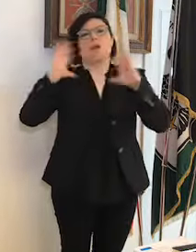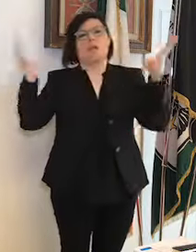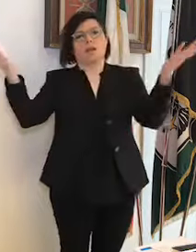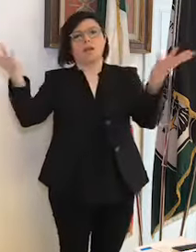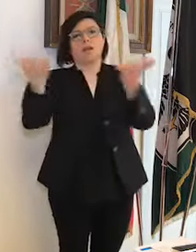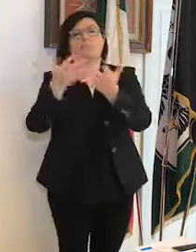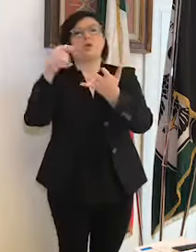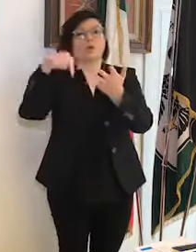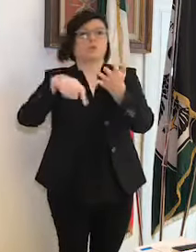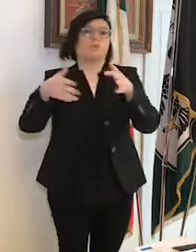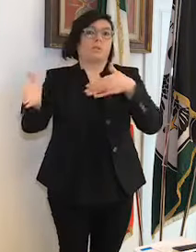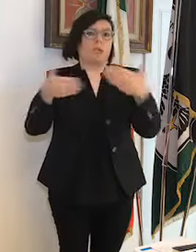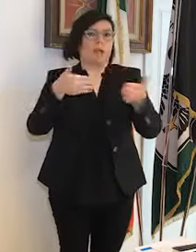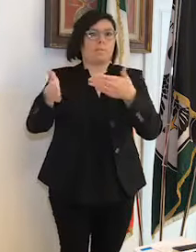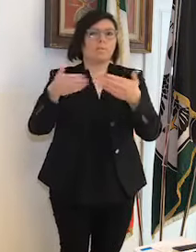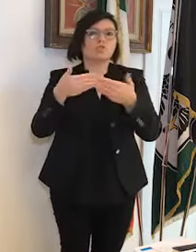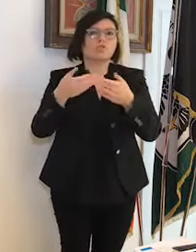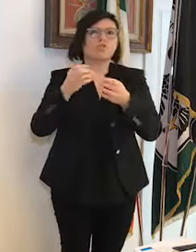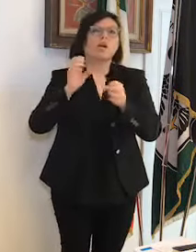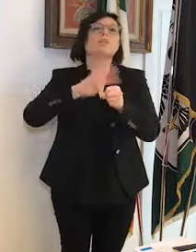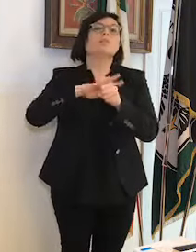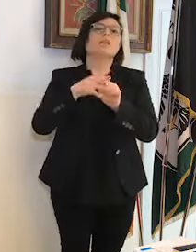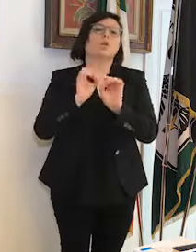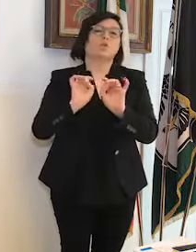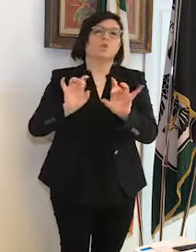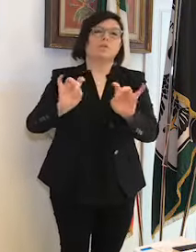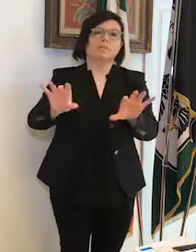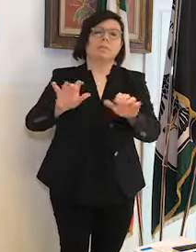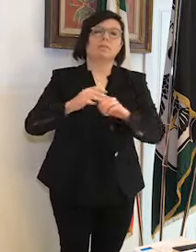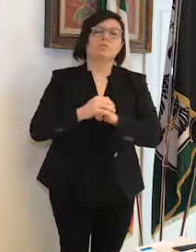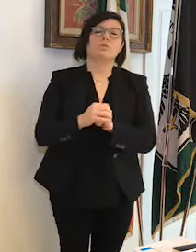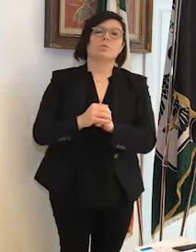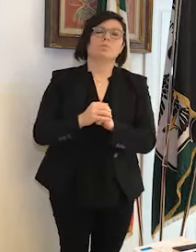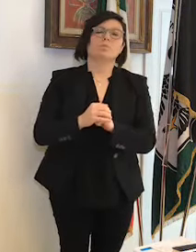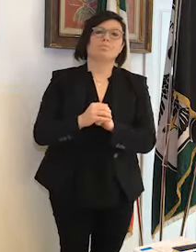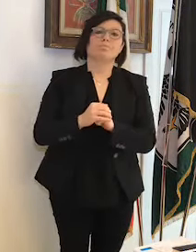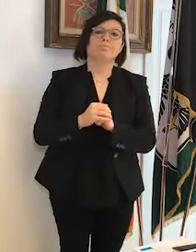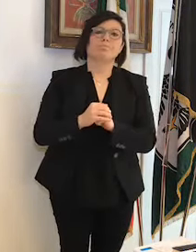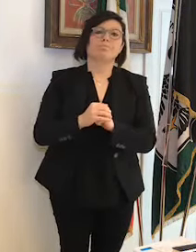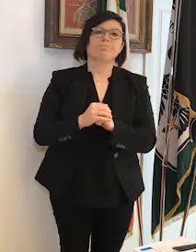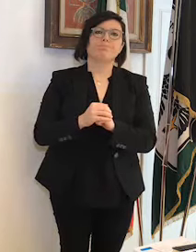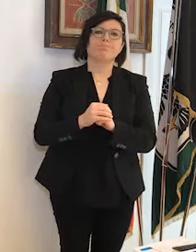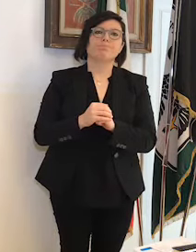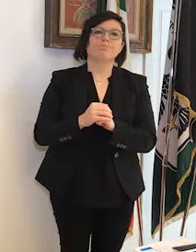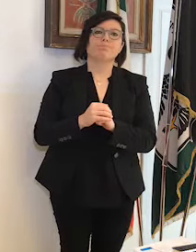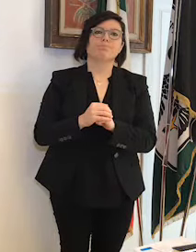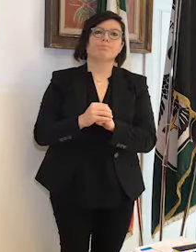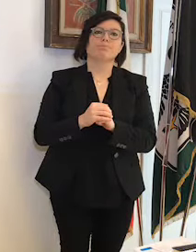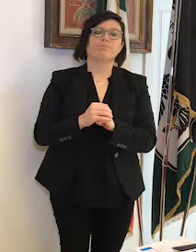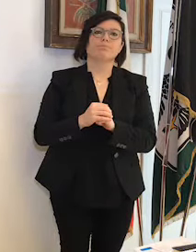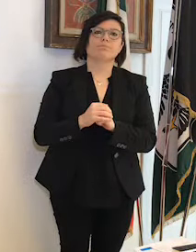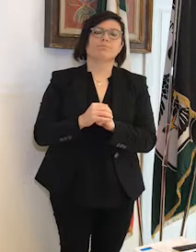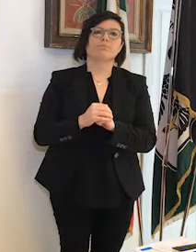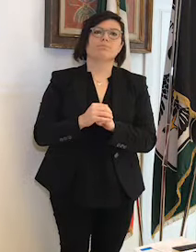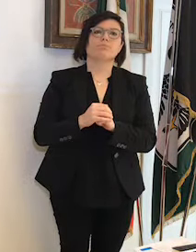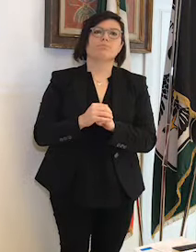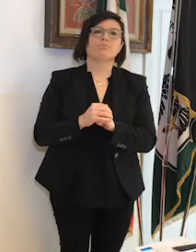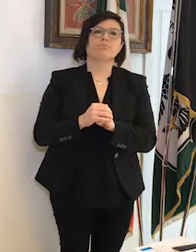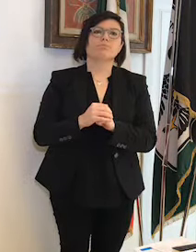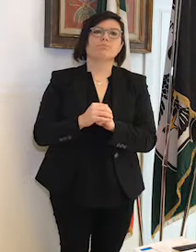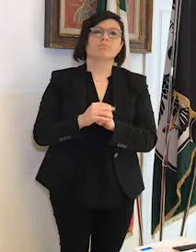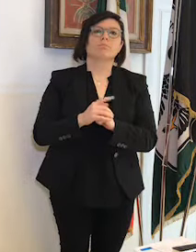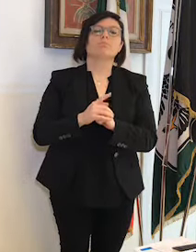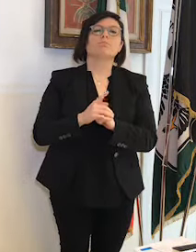tragedia del del coronavirus relativamente alle possibilità di